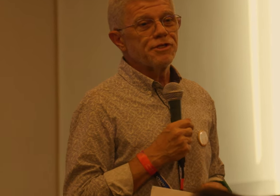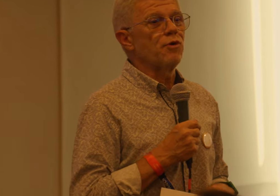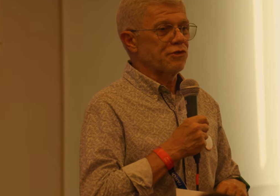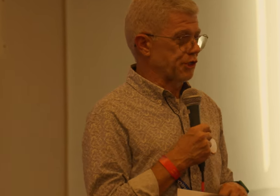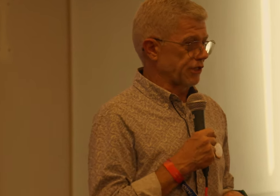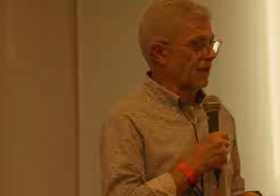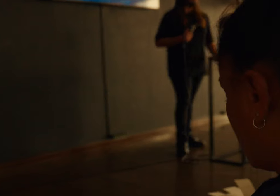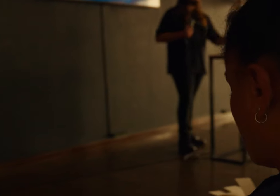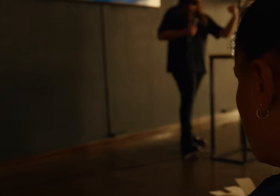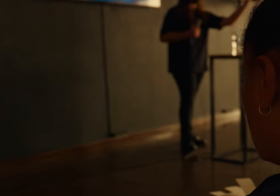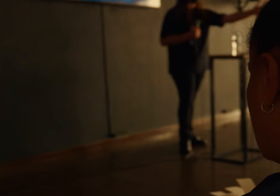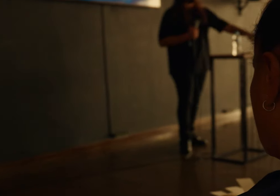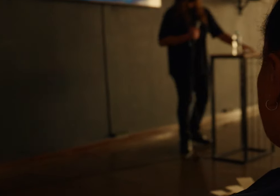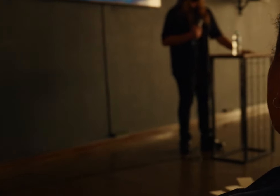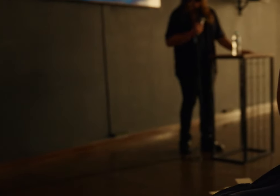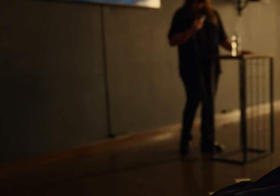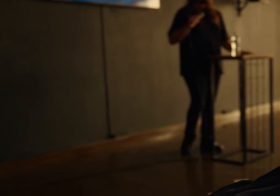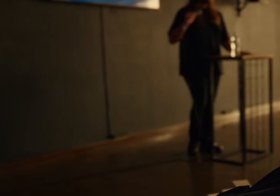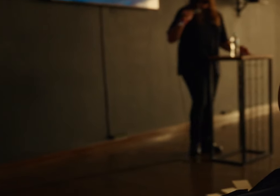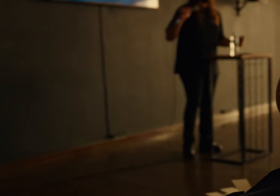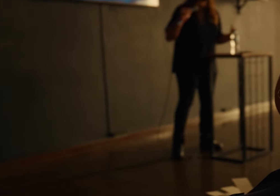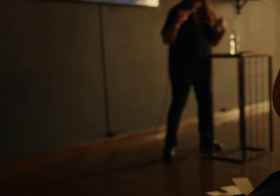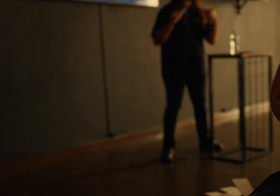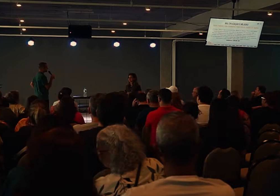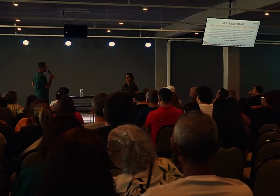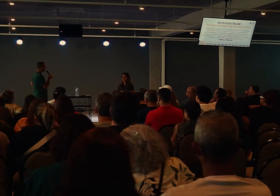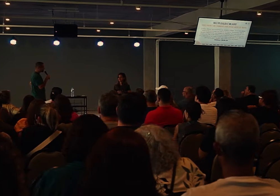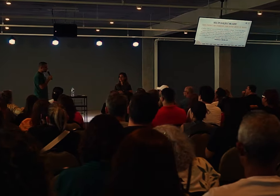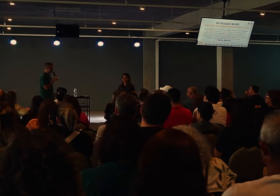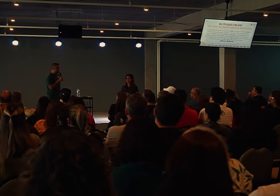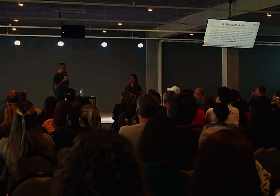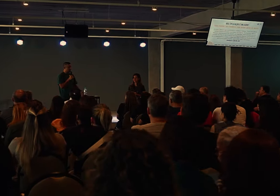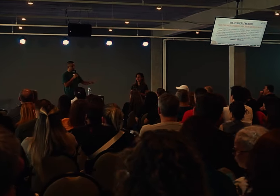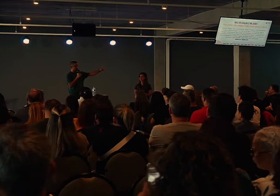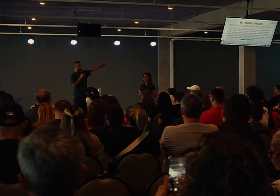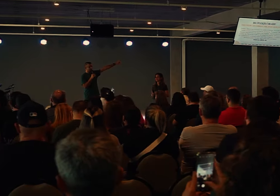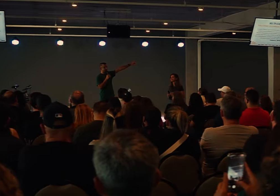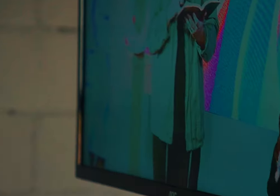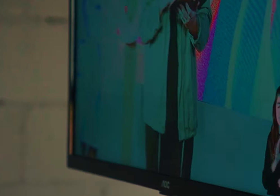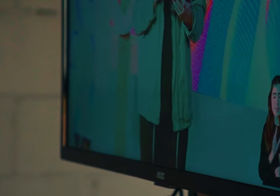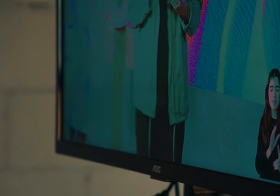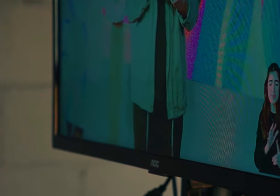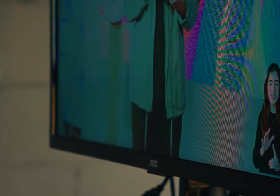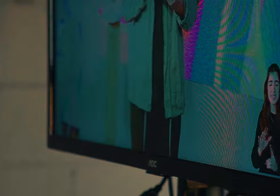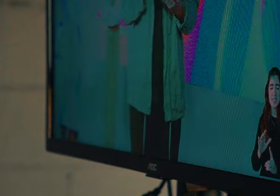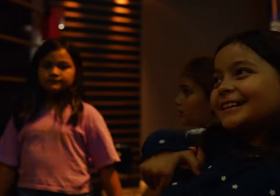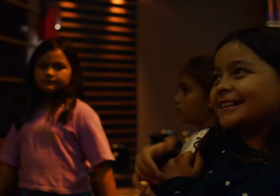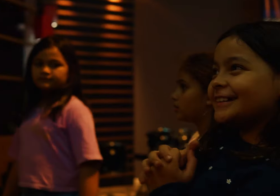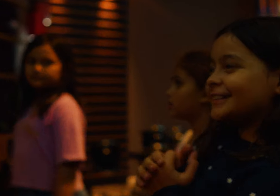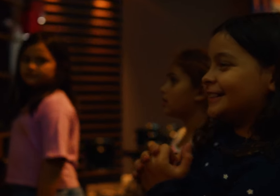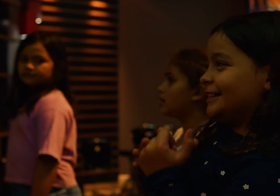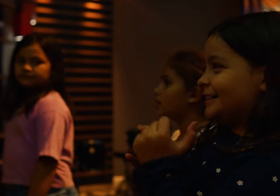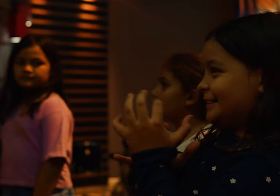atender melhor a comunidade surda, traduzir o material de ensino da igreja e oferecer curso permanente de Libras na